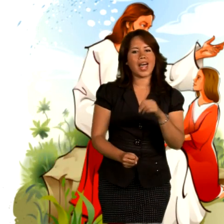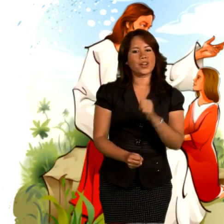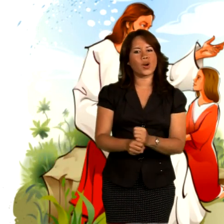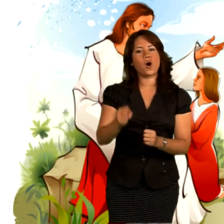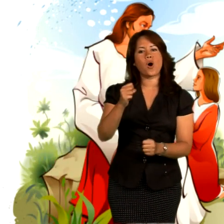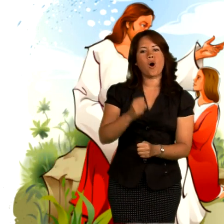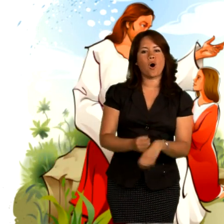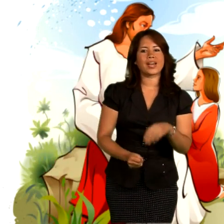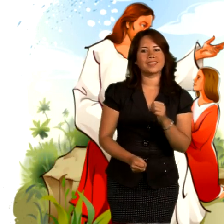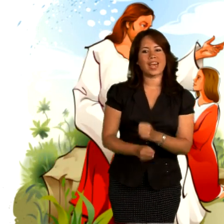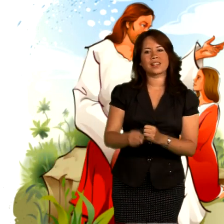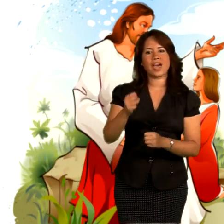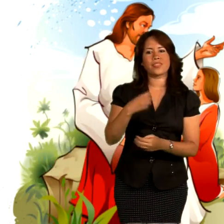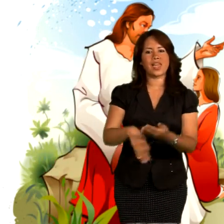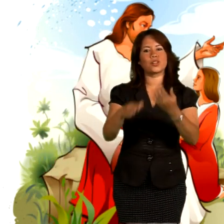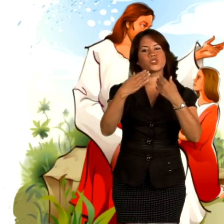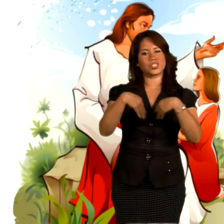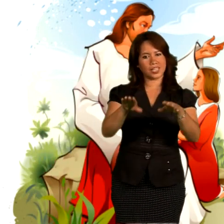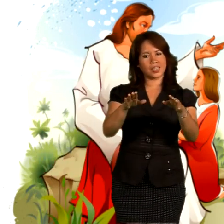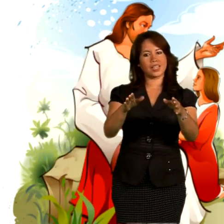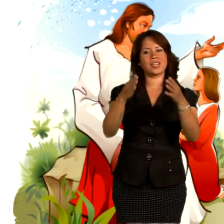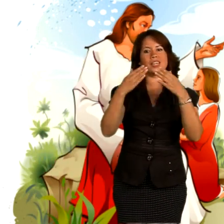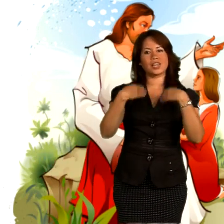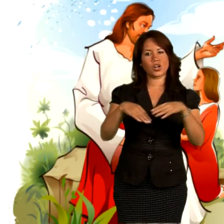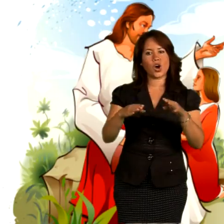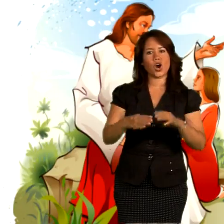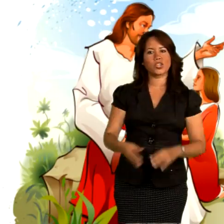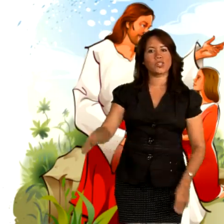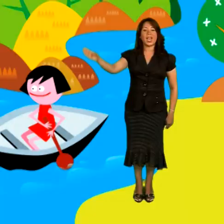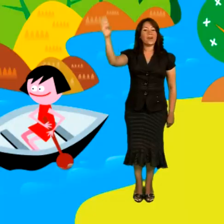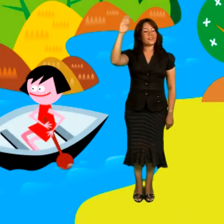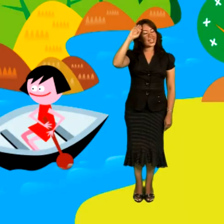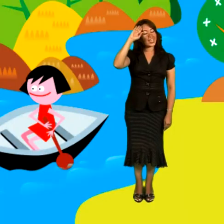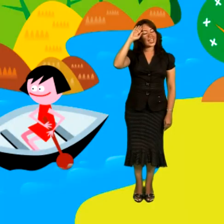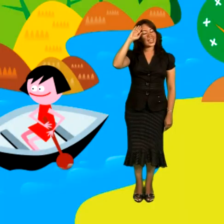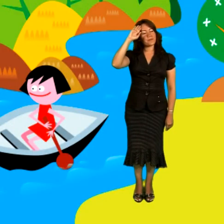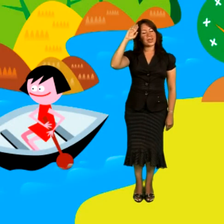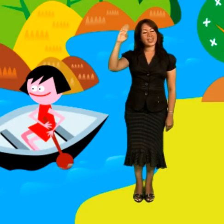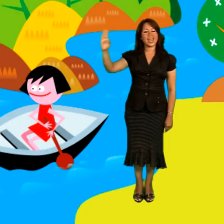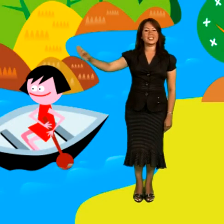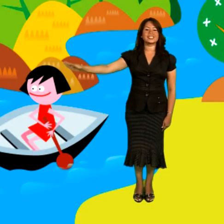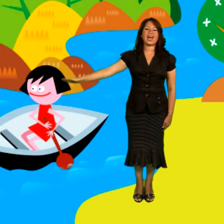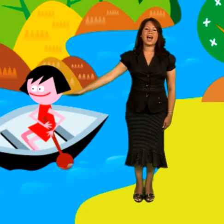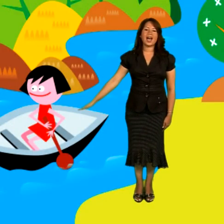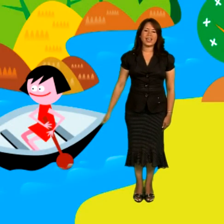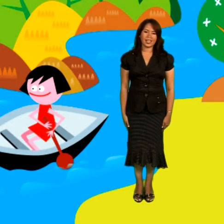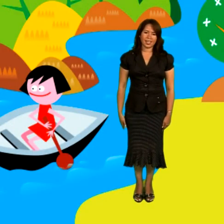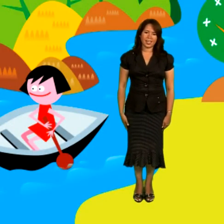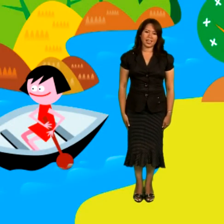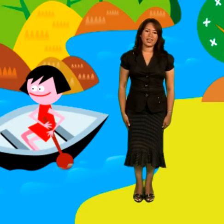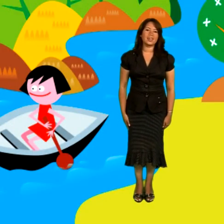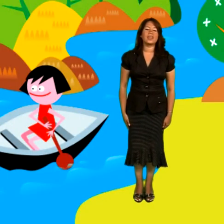la roca eterna de los siglos Firme estaré